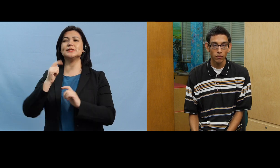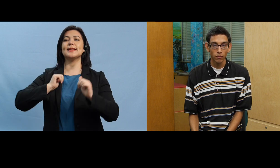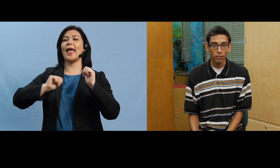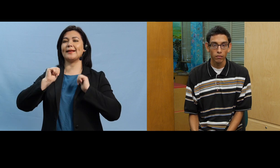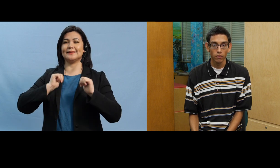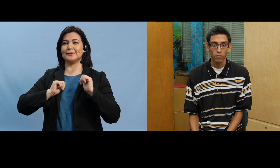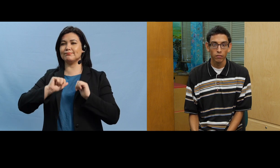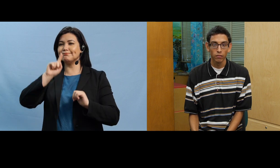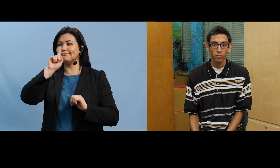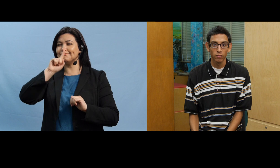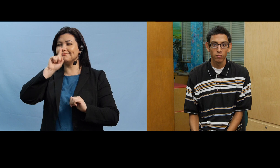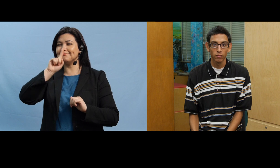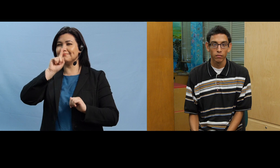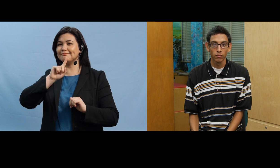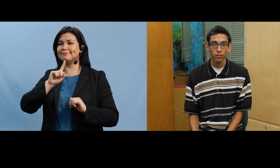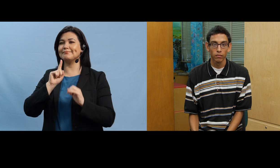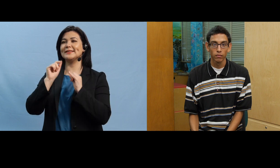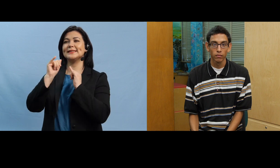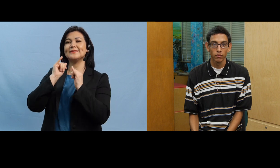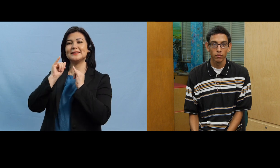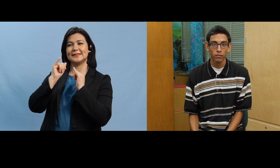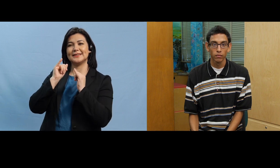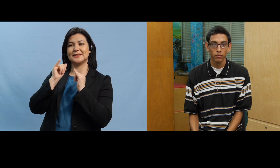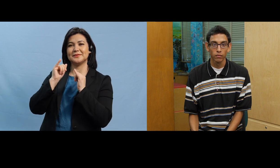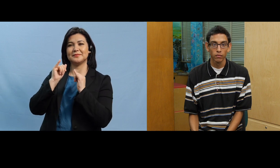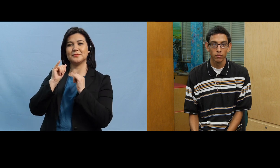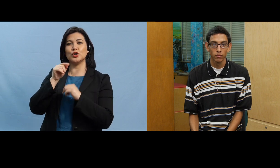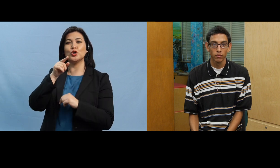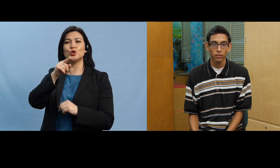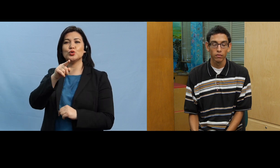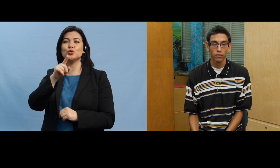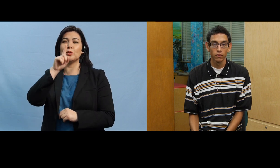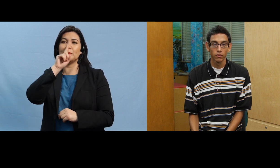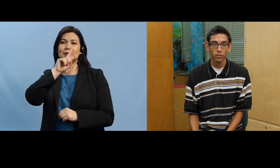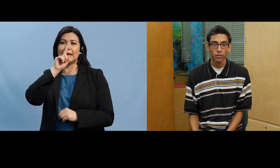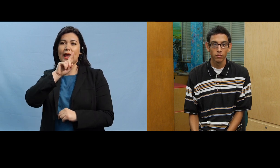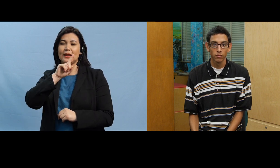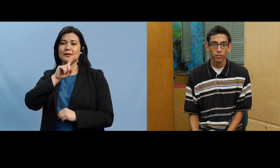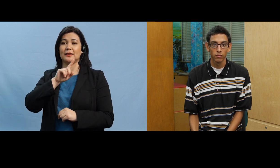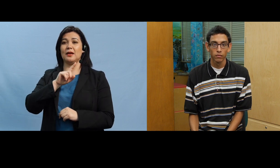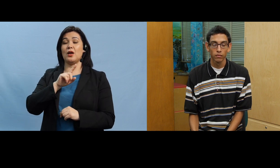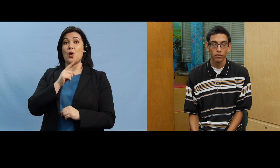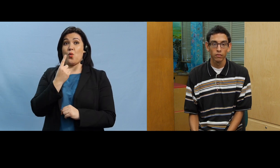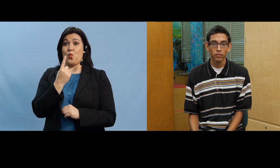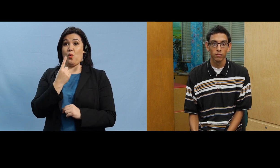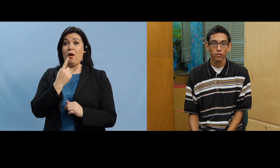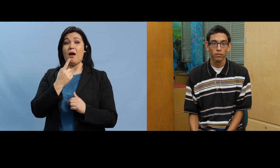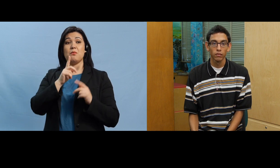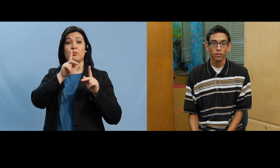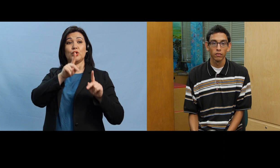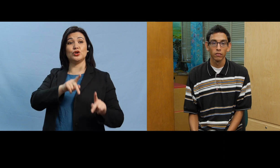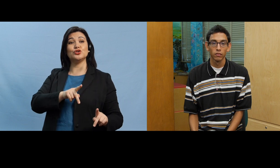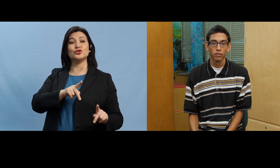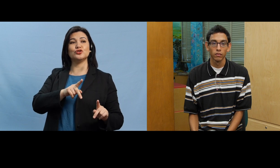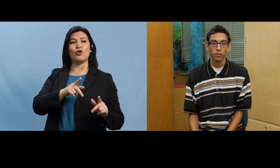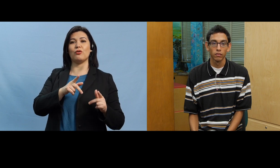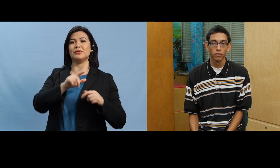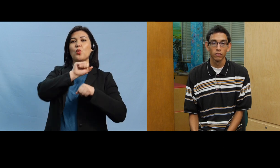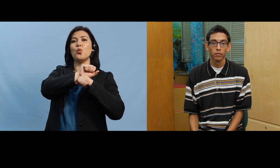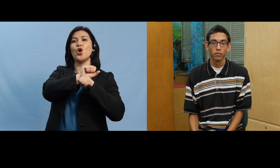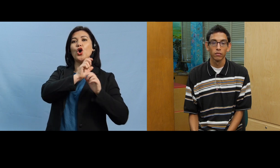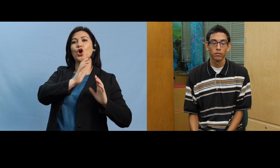ahí tú pretendes ser el oficial de inmigración otra persona pretende